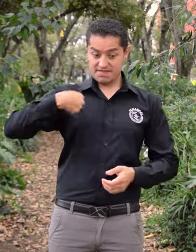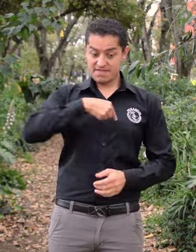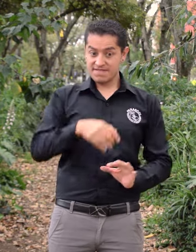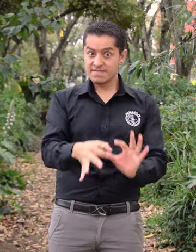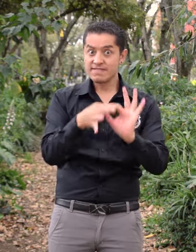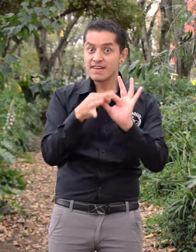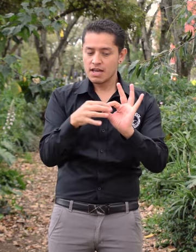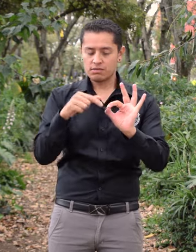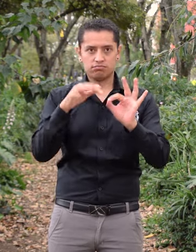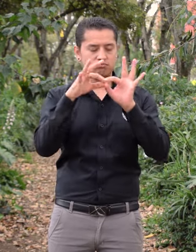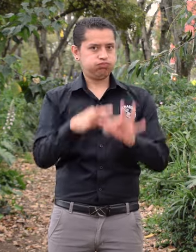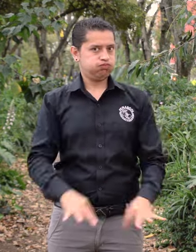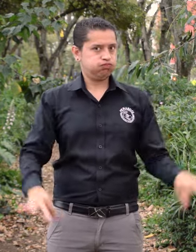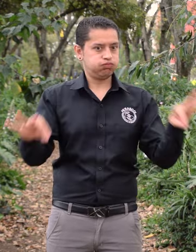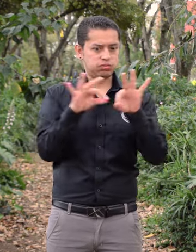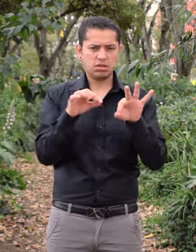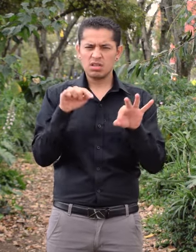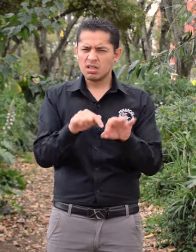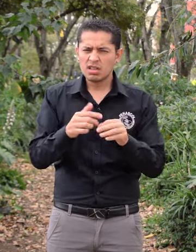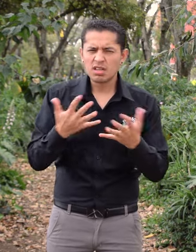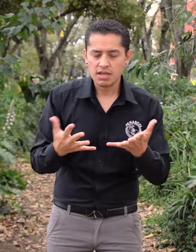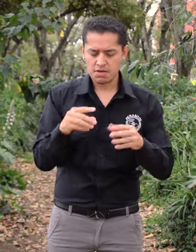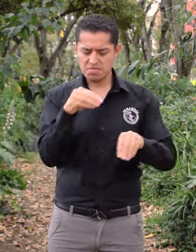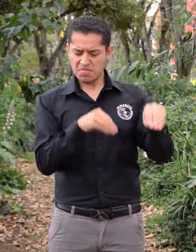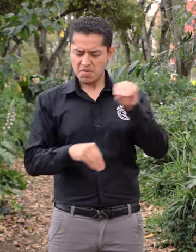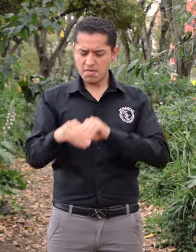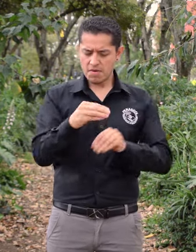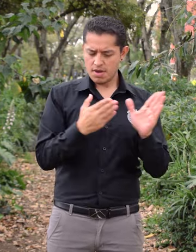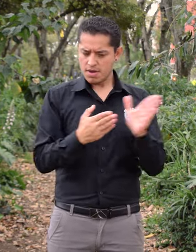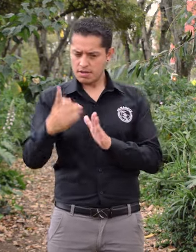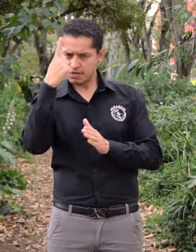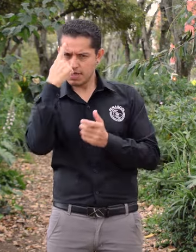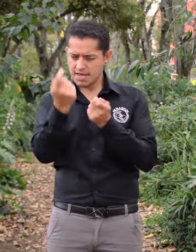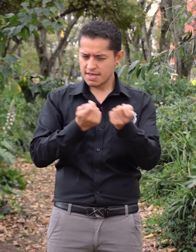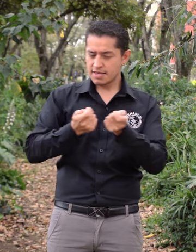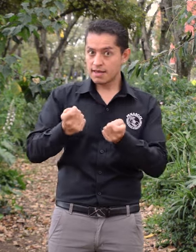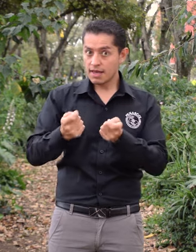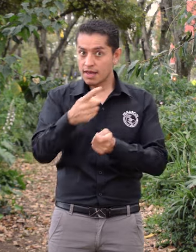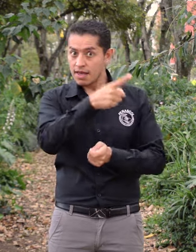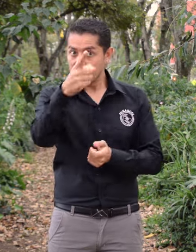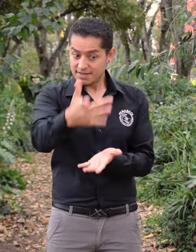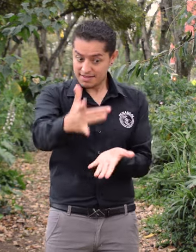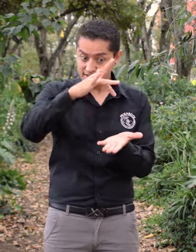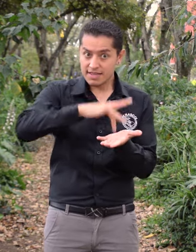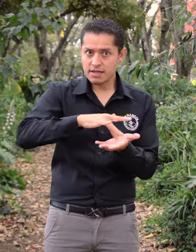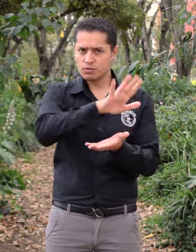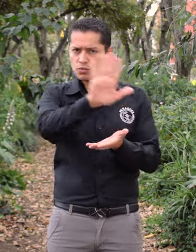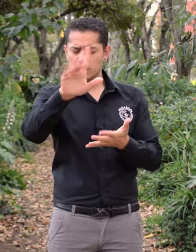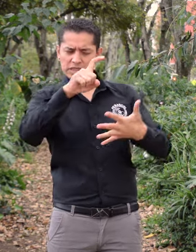Para FENASCOL es muy importante su participación, pues la información que nos den y recojamos sobre sus